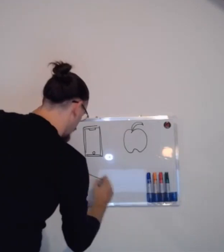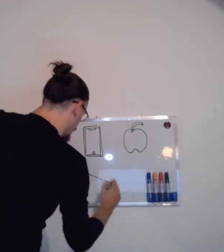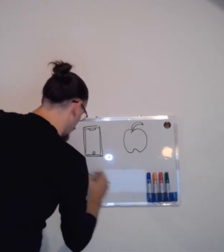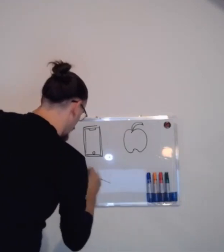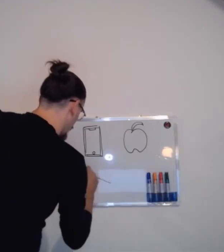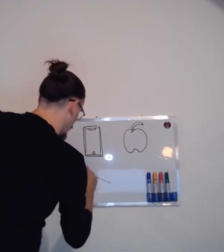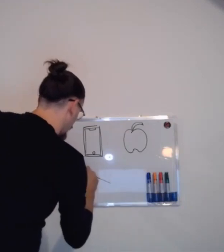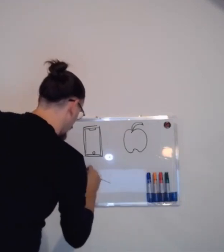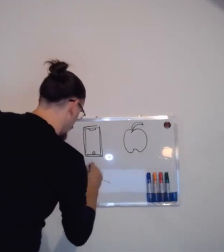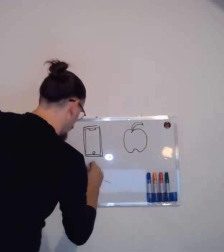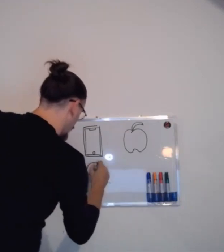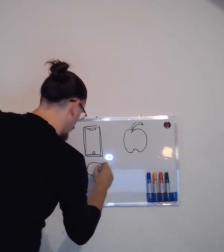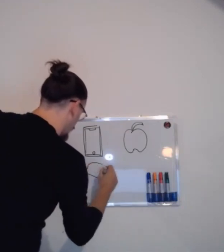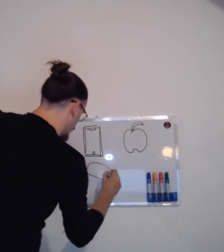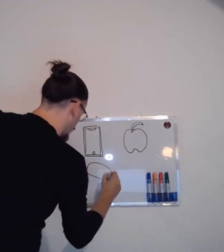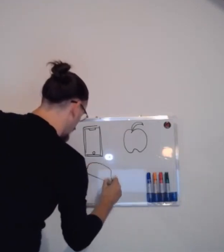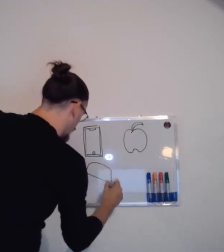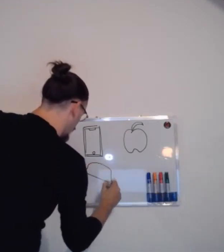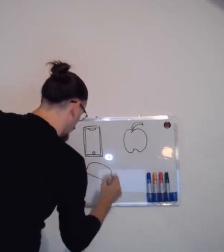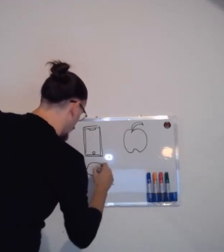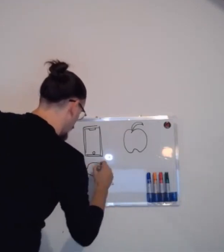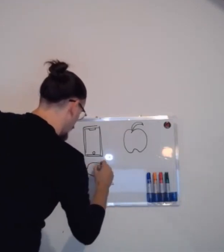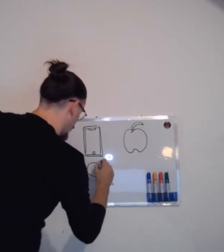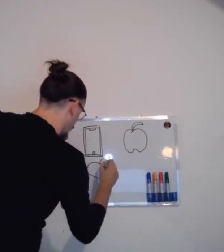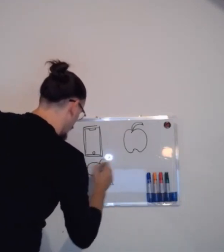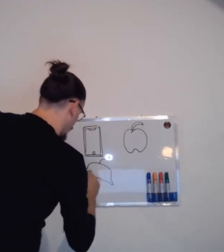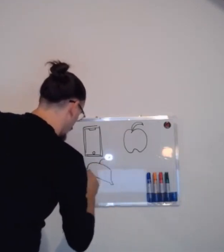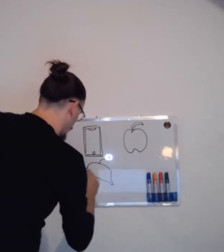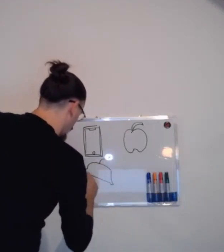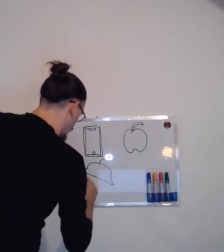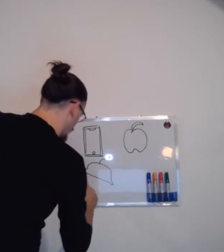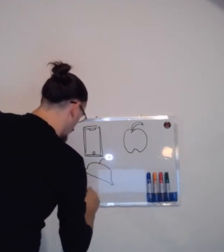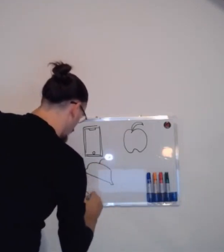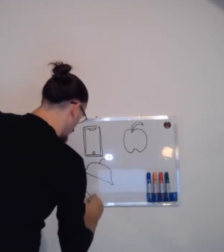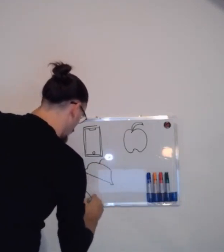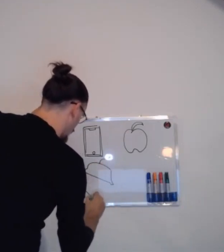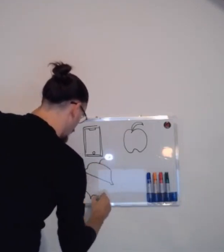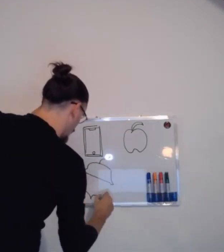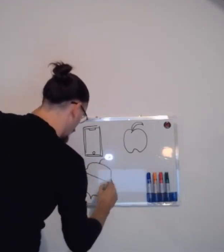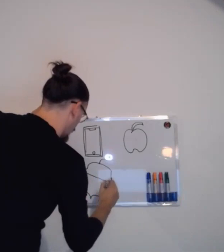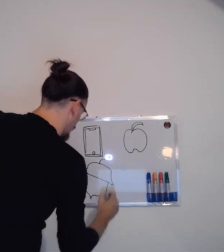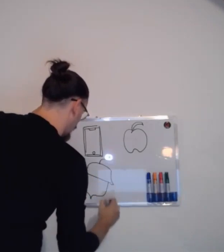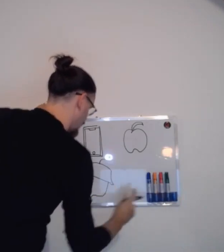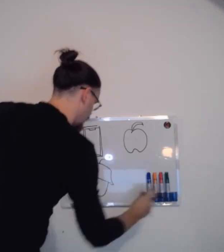à vous de voir.